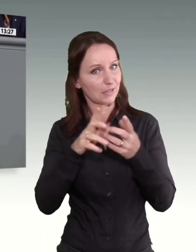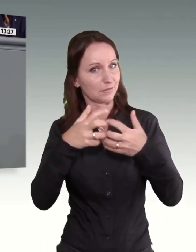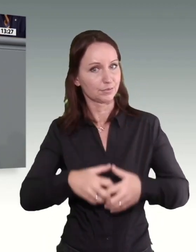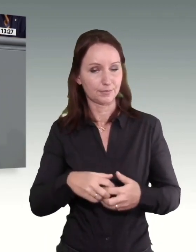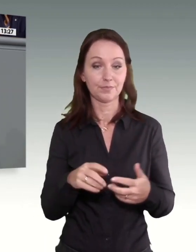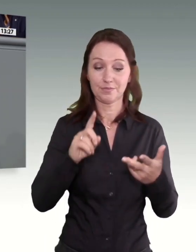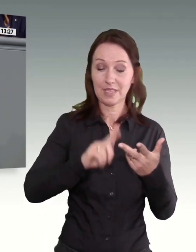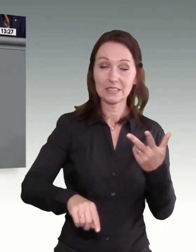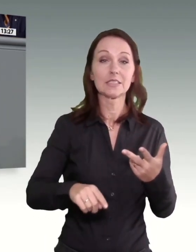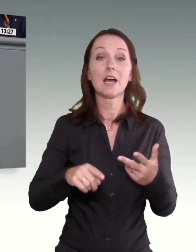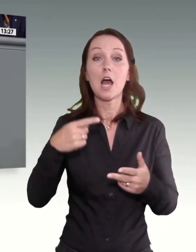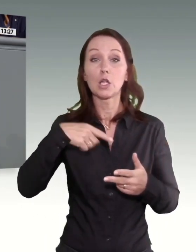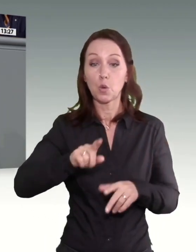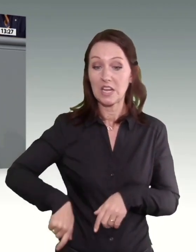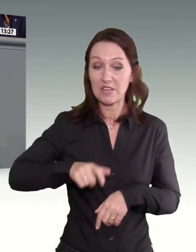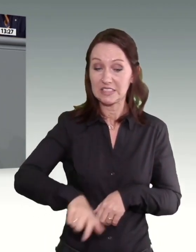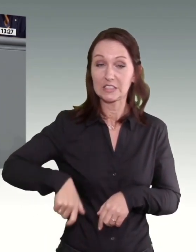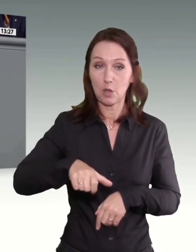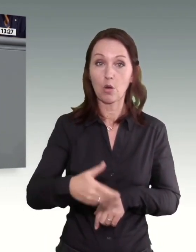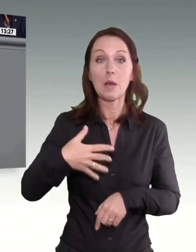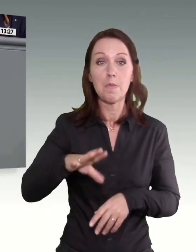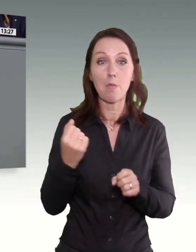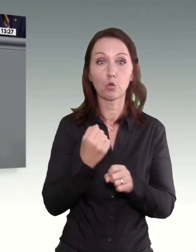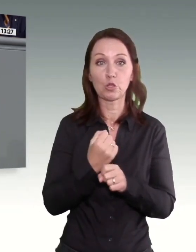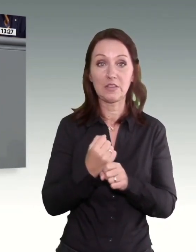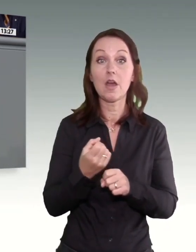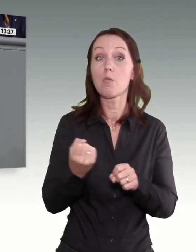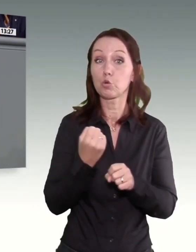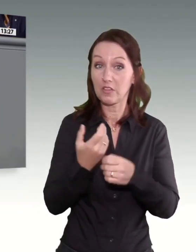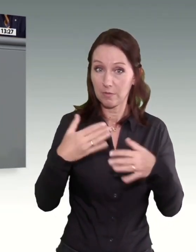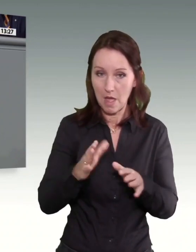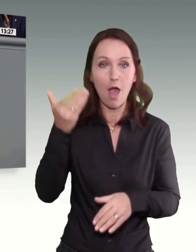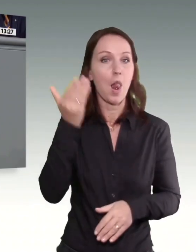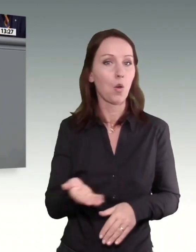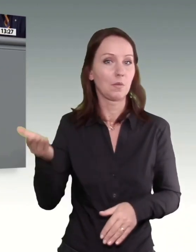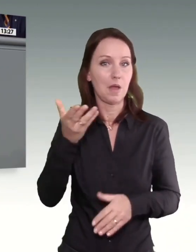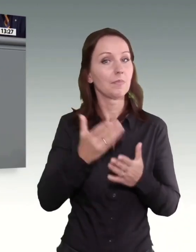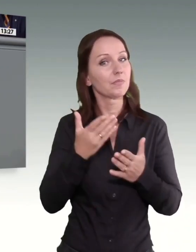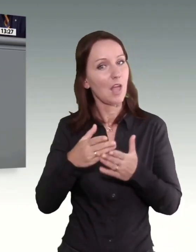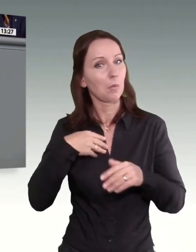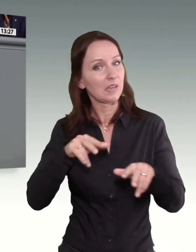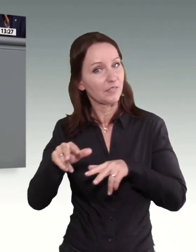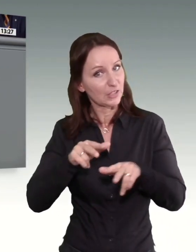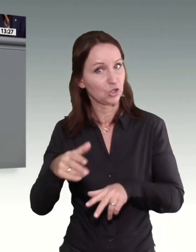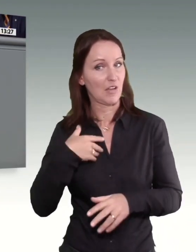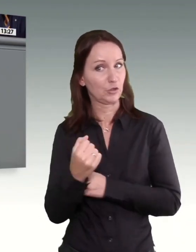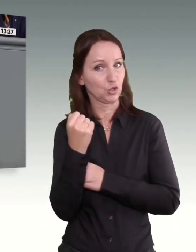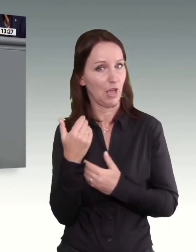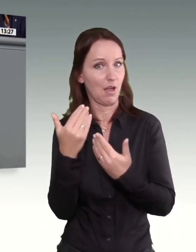Das zieht die Löhne hoch. Deshalb stärken wir die Wirtschaft mit dem Zukunftsfinanzierungsgesetz und dem Wachstumschancengesetz.